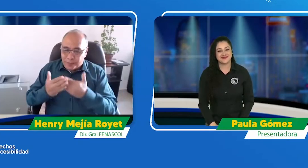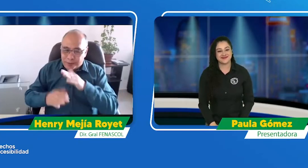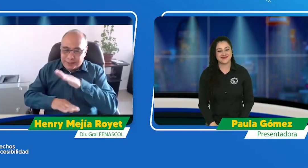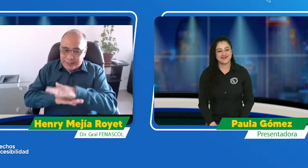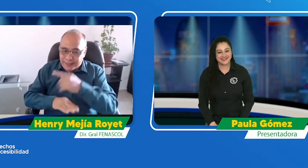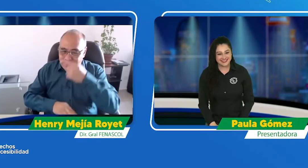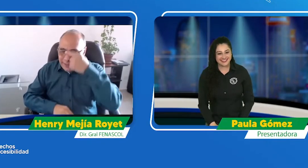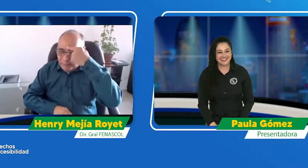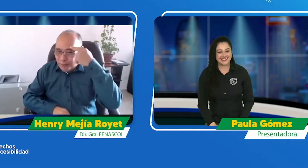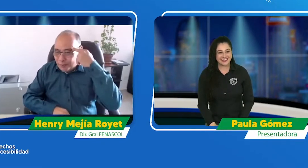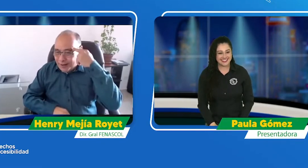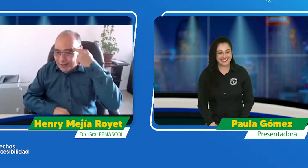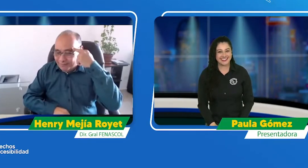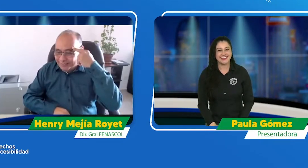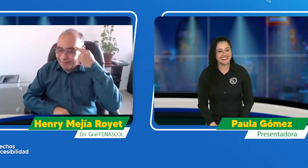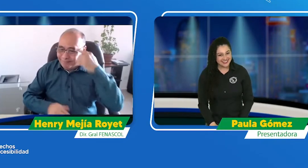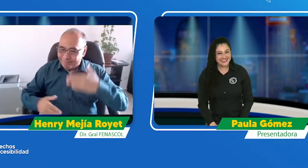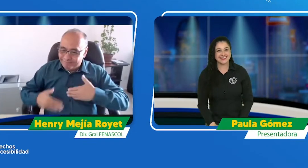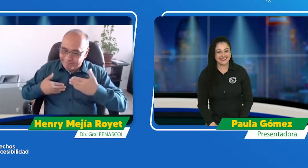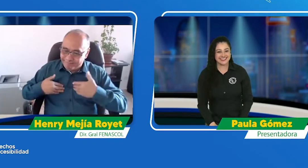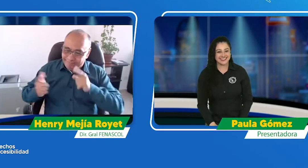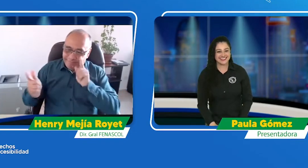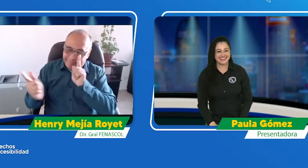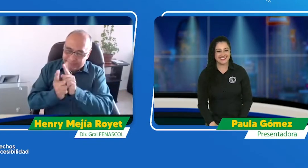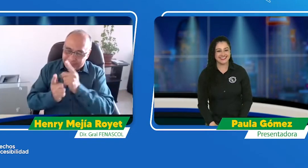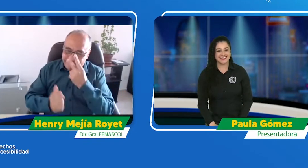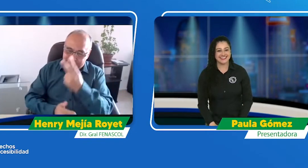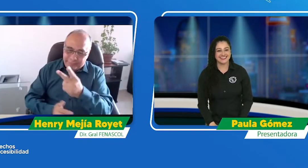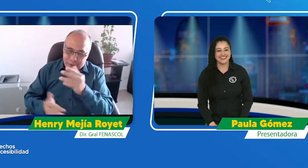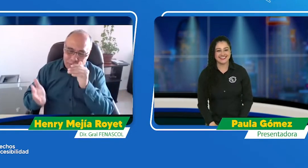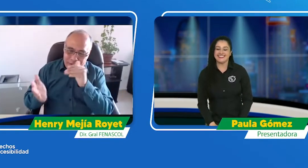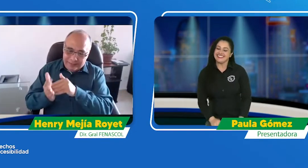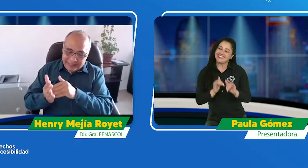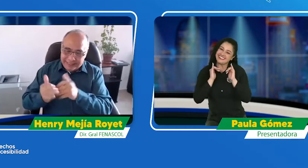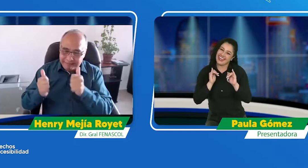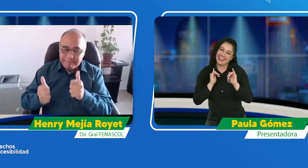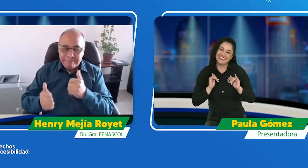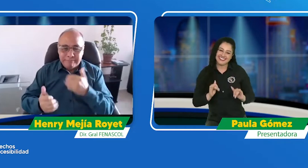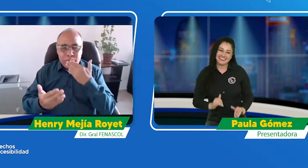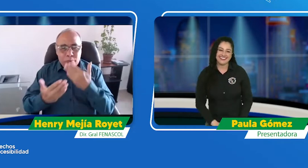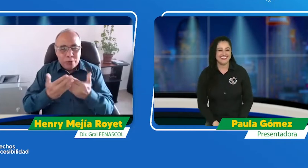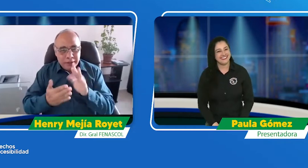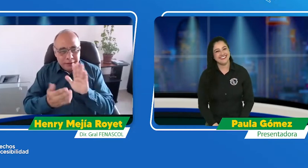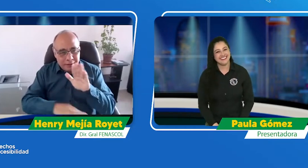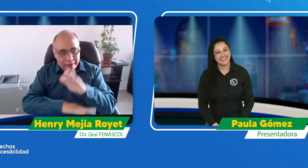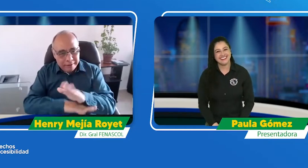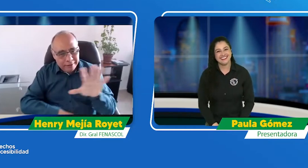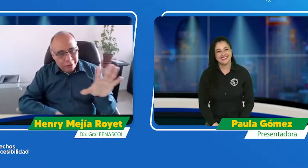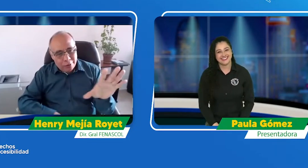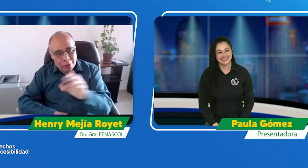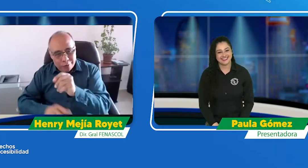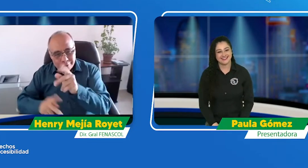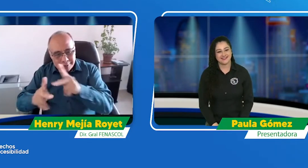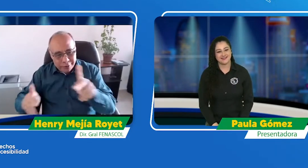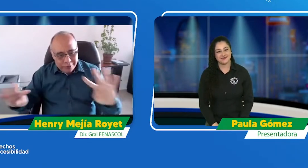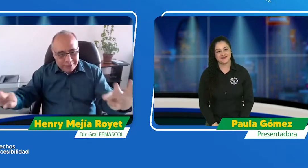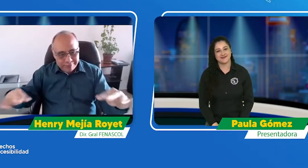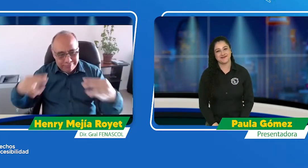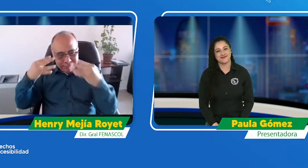Hola, buenas tardes Paula. Qué gusto de poderte ver nuevamente y muy buenas